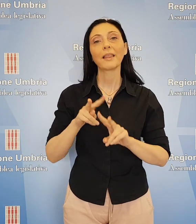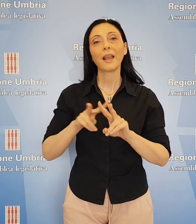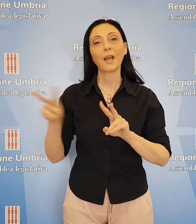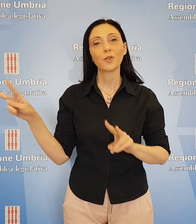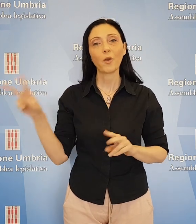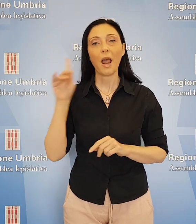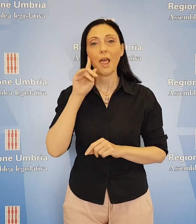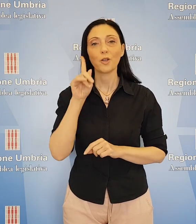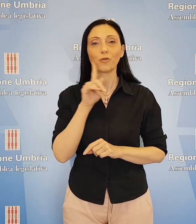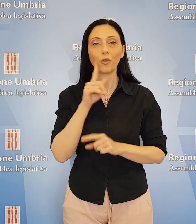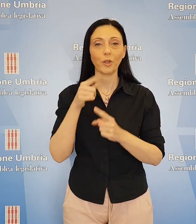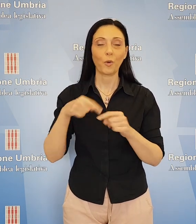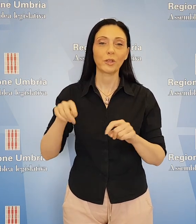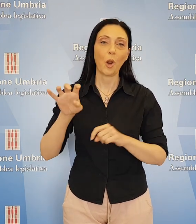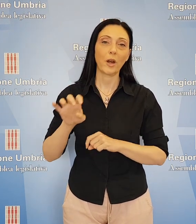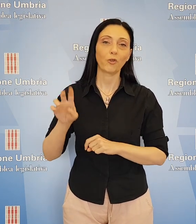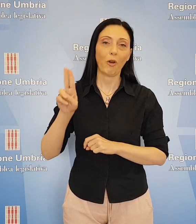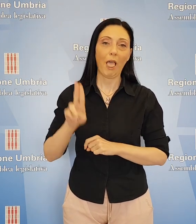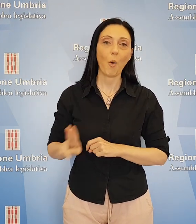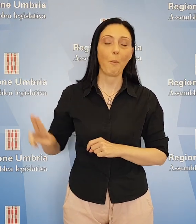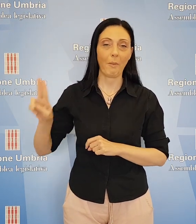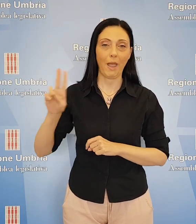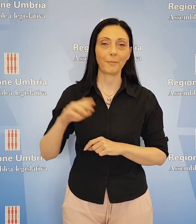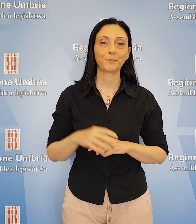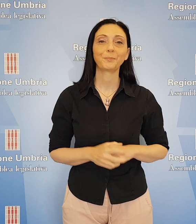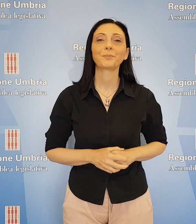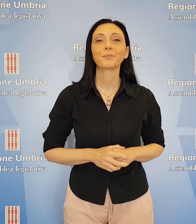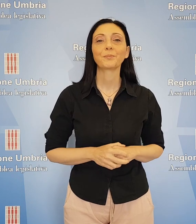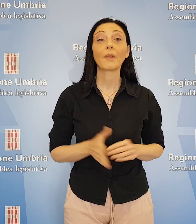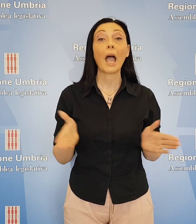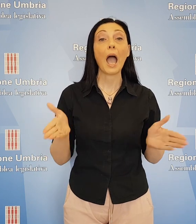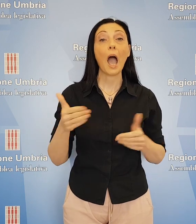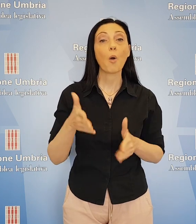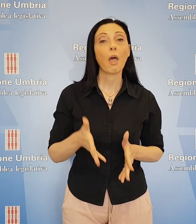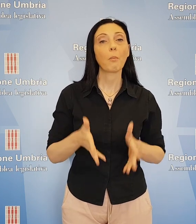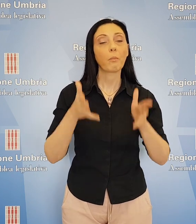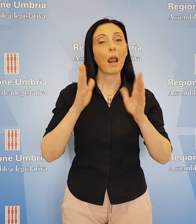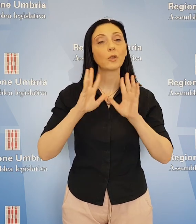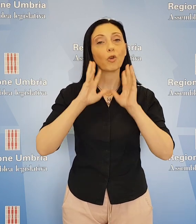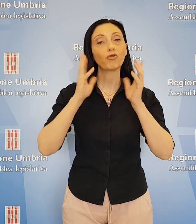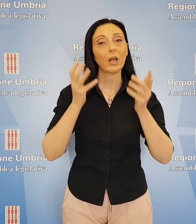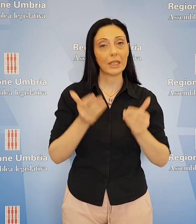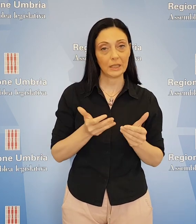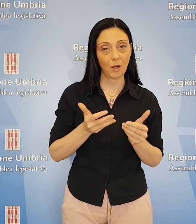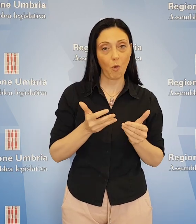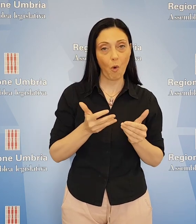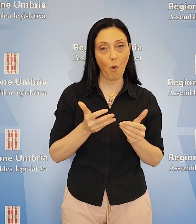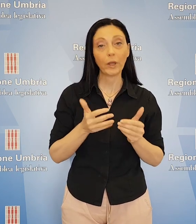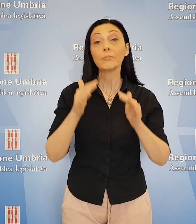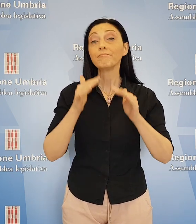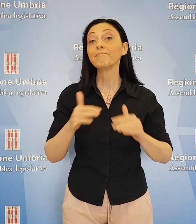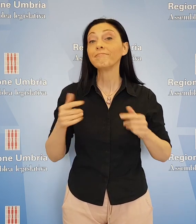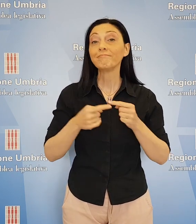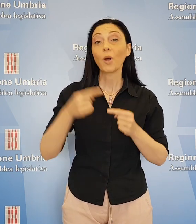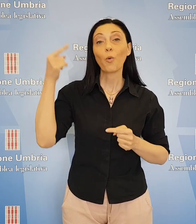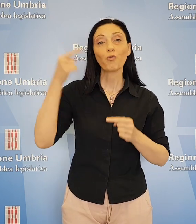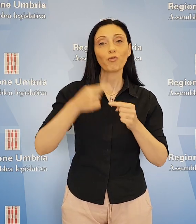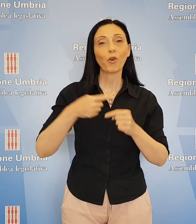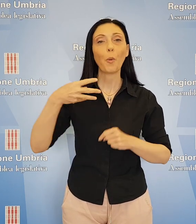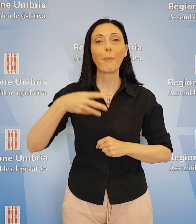e l'Ente Nazionale Sordi, Consiglio Regionale dell'Umbria. L'Aula di Palazzo Cesaroni si è riunita per l'intera giornata di martedì